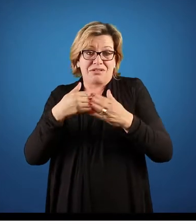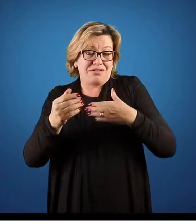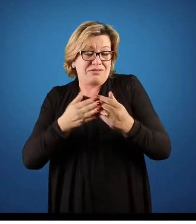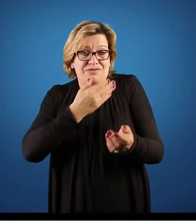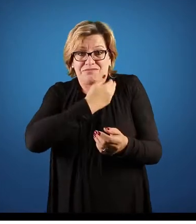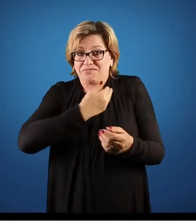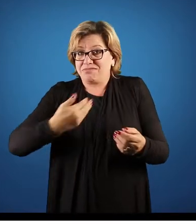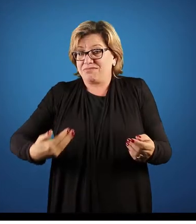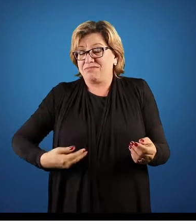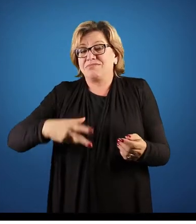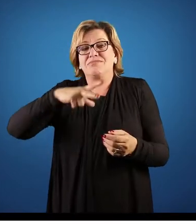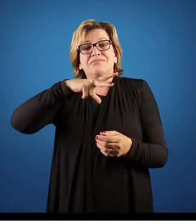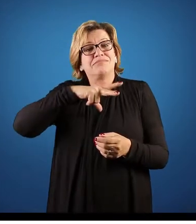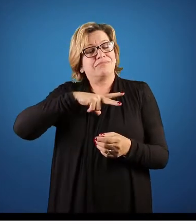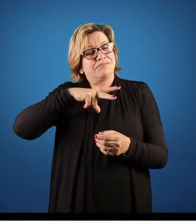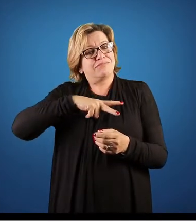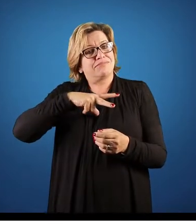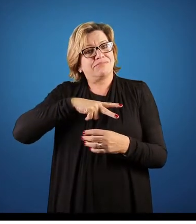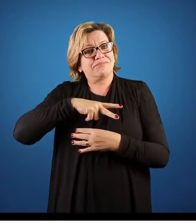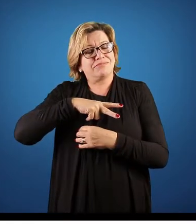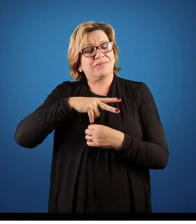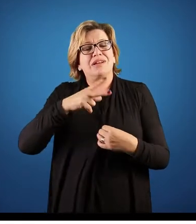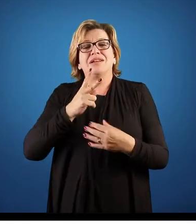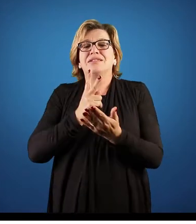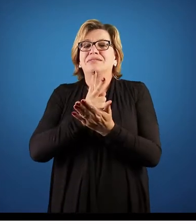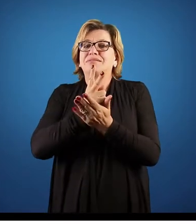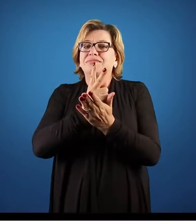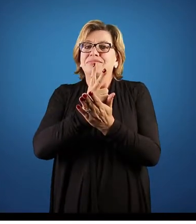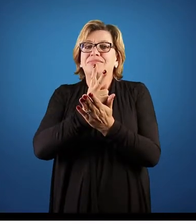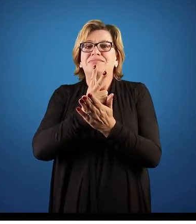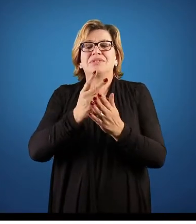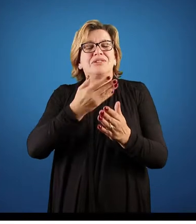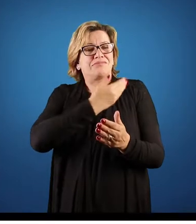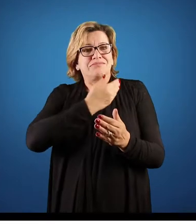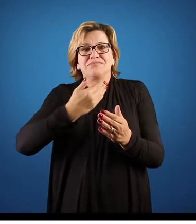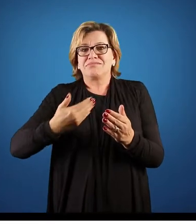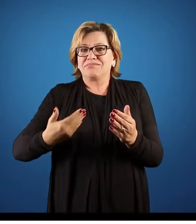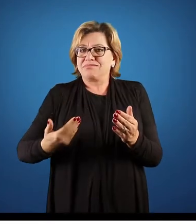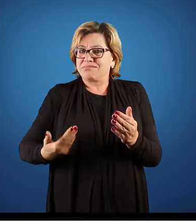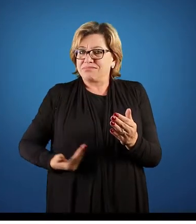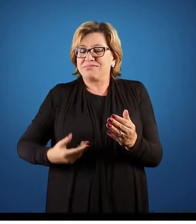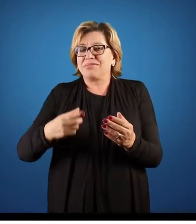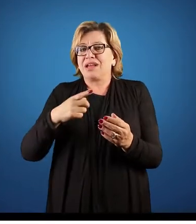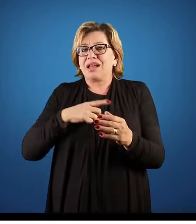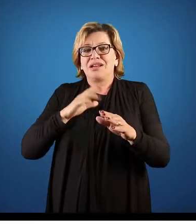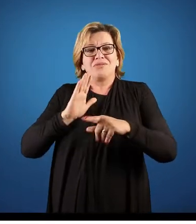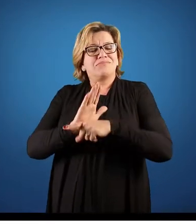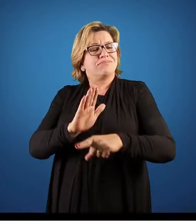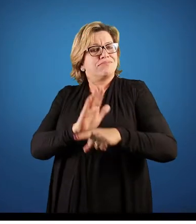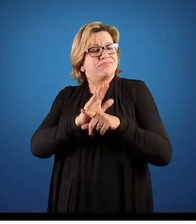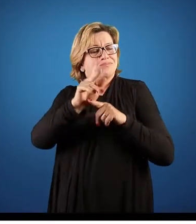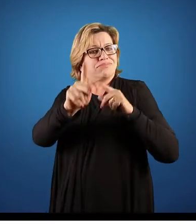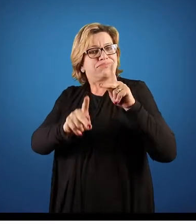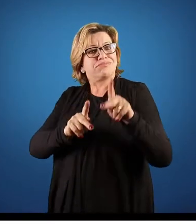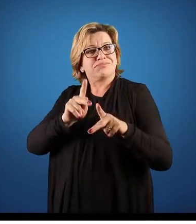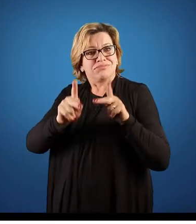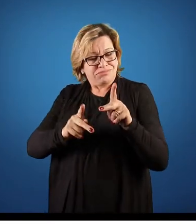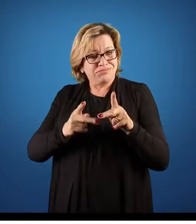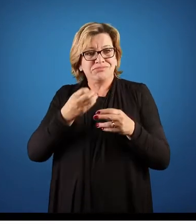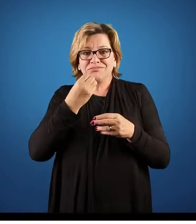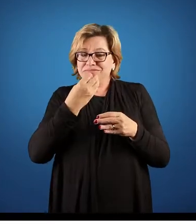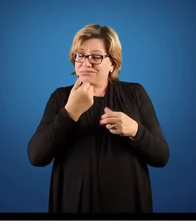ou privada, geralmente a organização pública tem o bem-estar social como seu objetivo e a